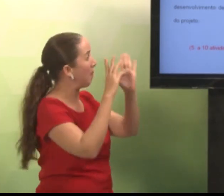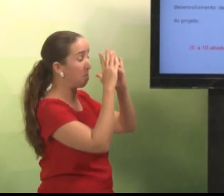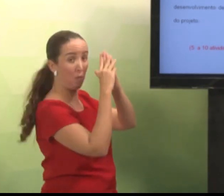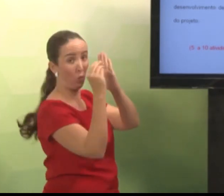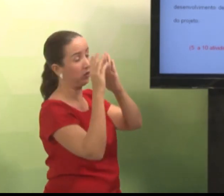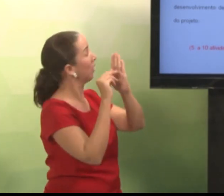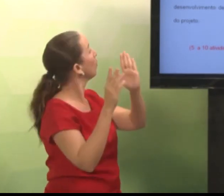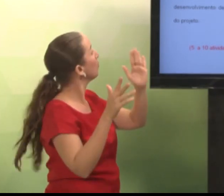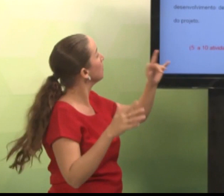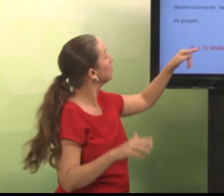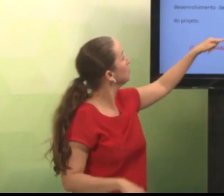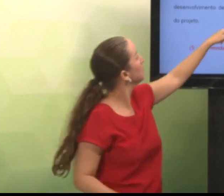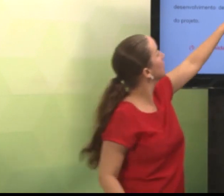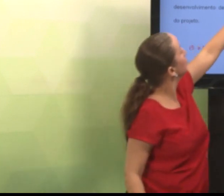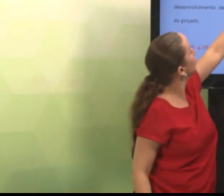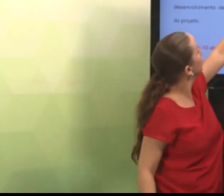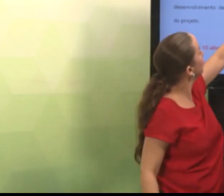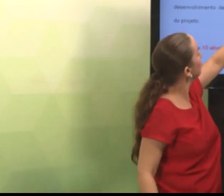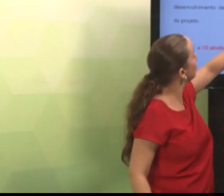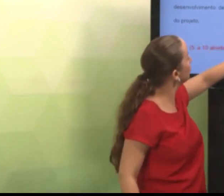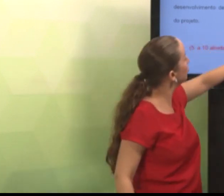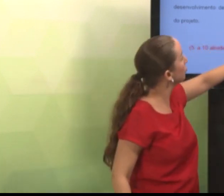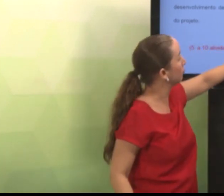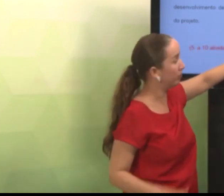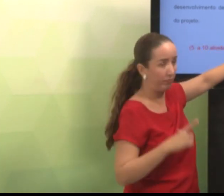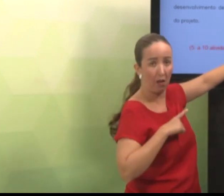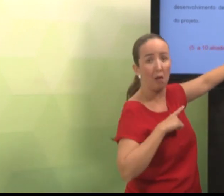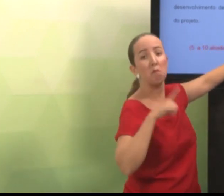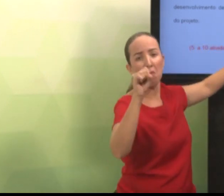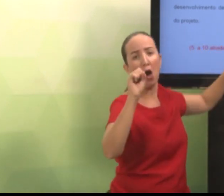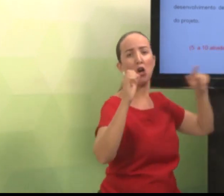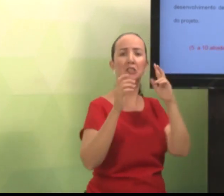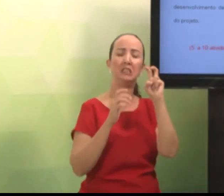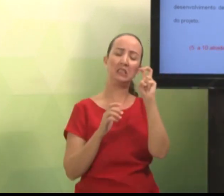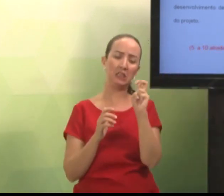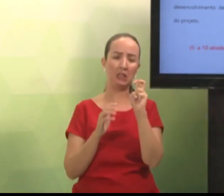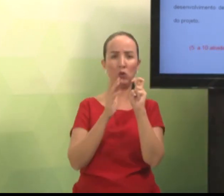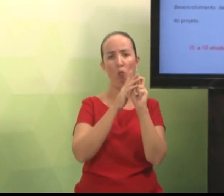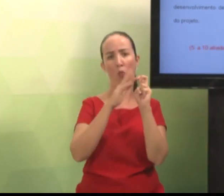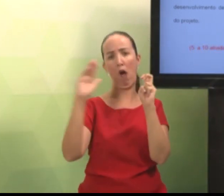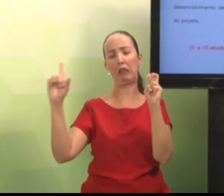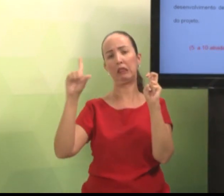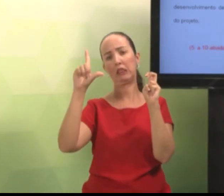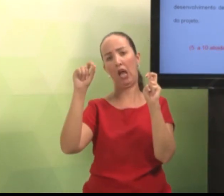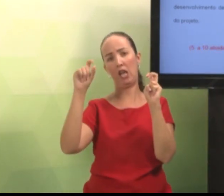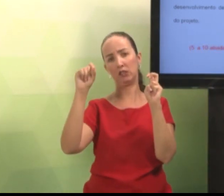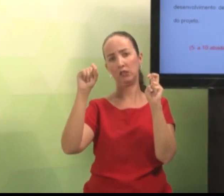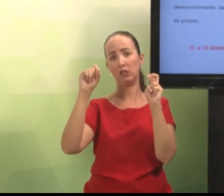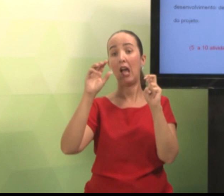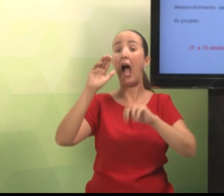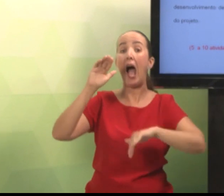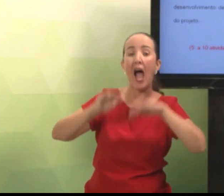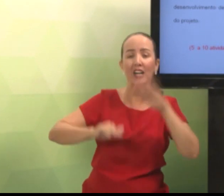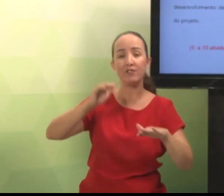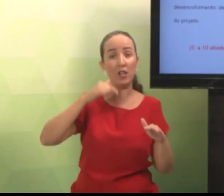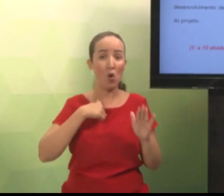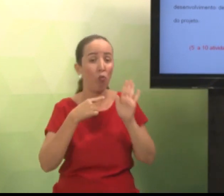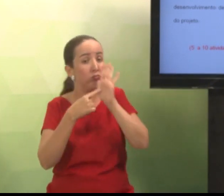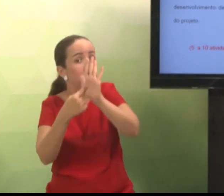essas ações. Vejam aqui, nós temos um modelo. Então, aqui nós temos todos os itens aos quais você deverá